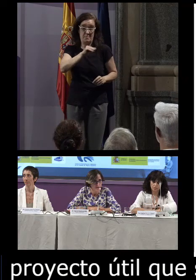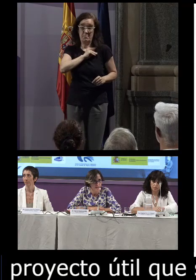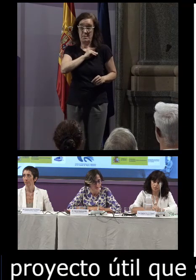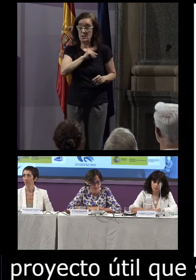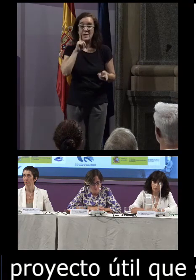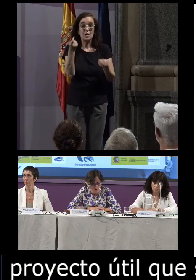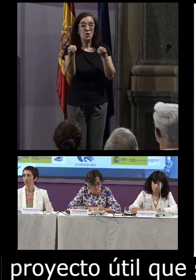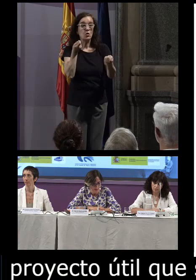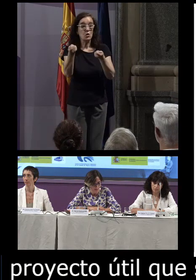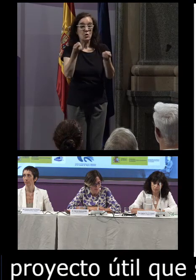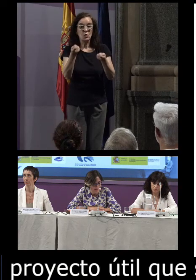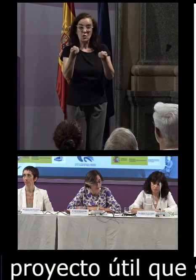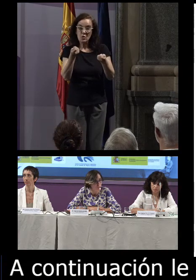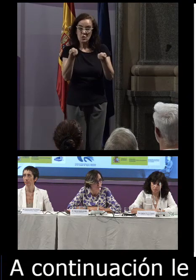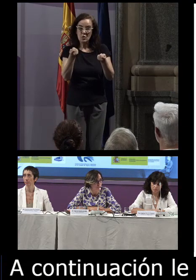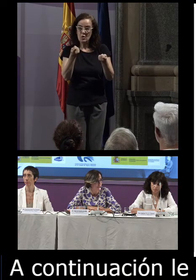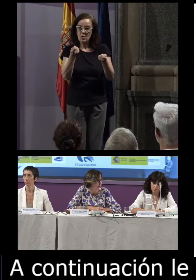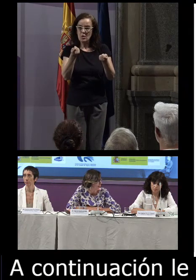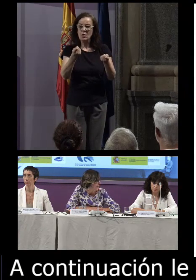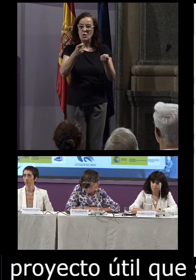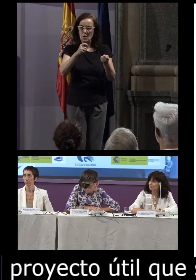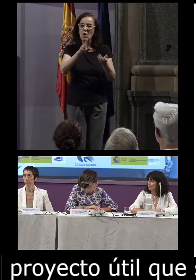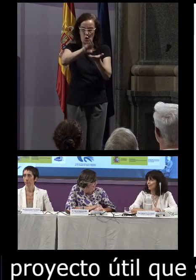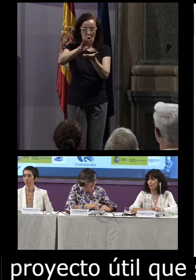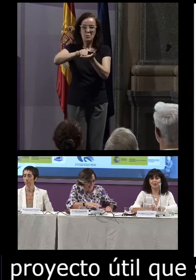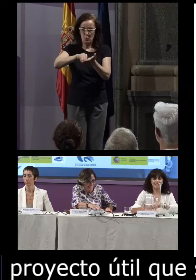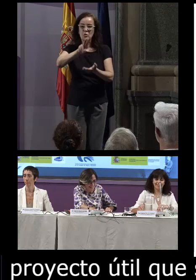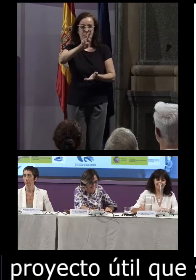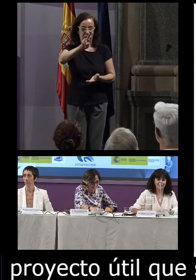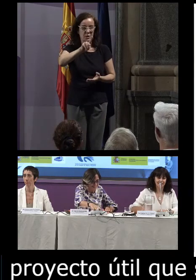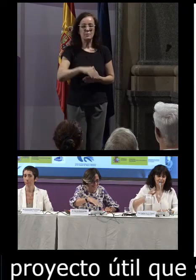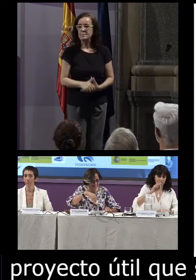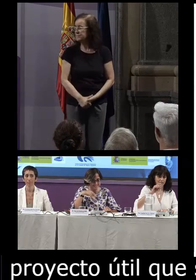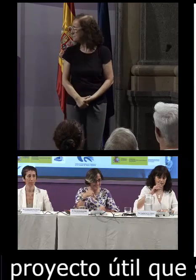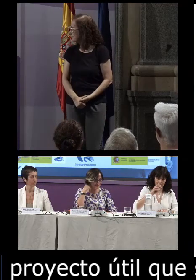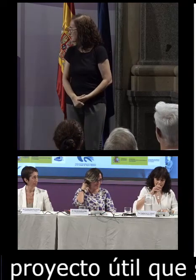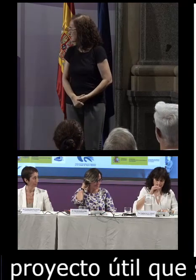y es la coordinadora del Corpus 21 cuando quieras Mercedes muchas gracias